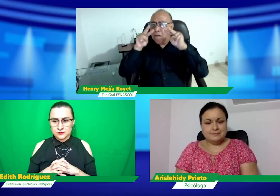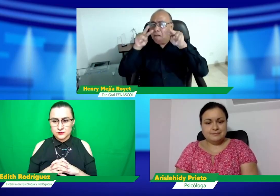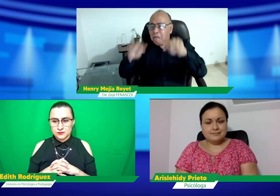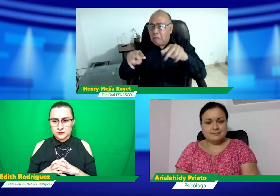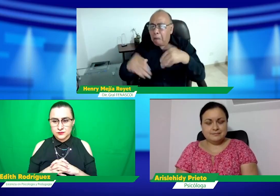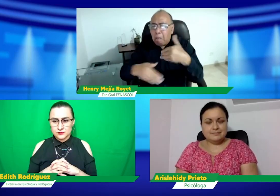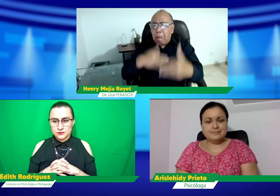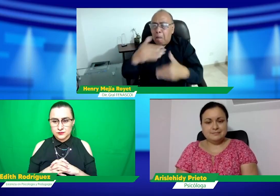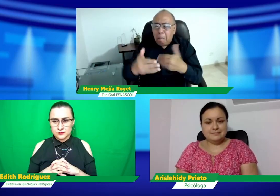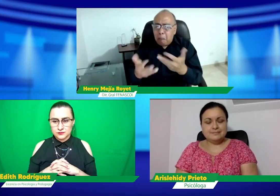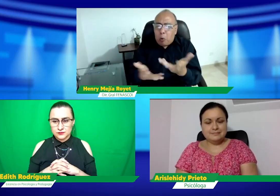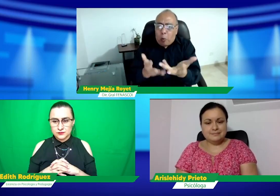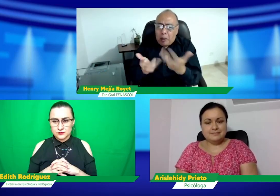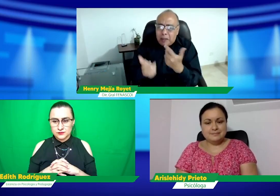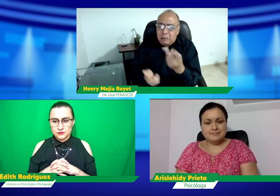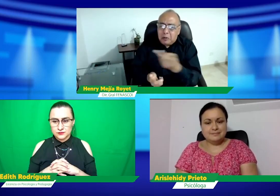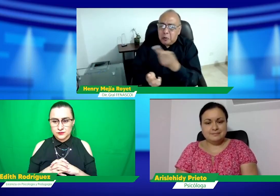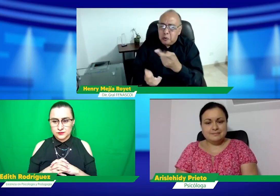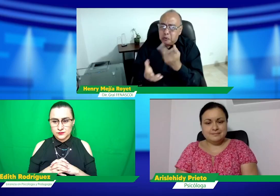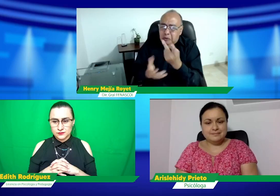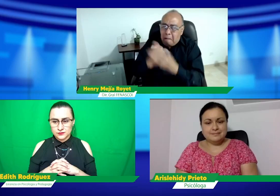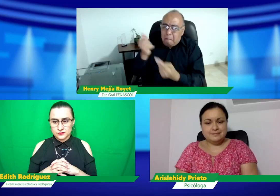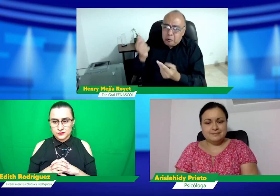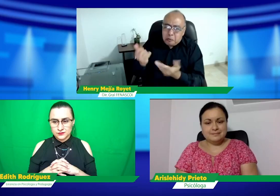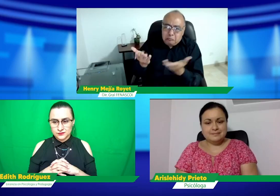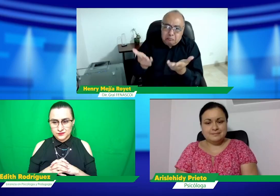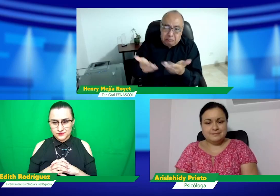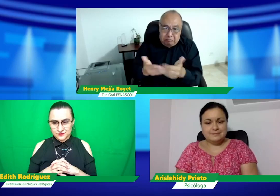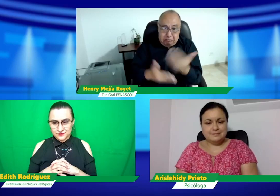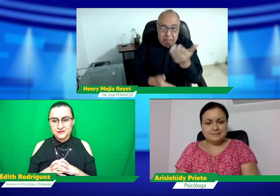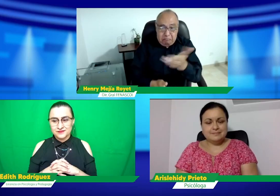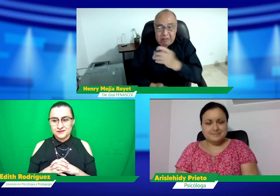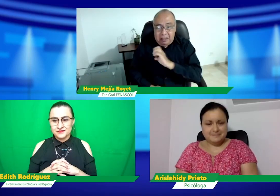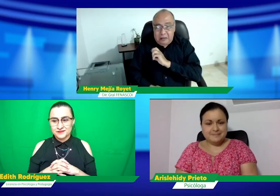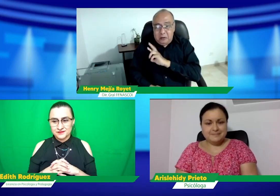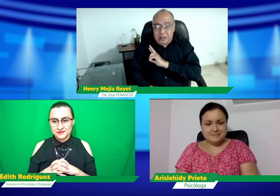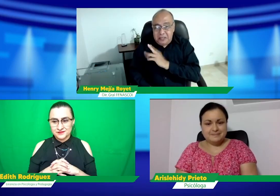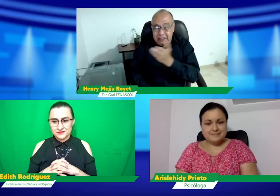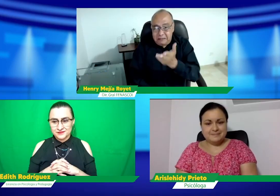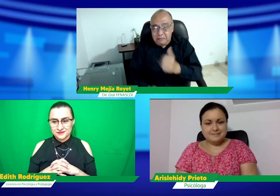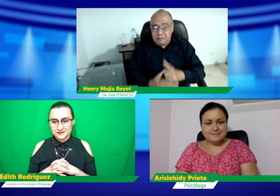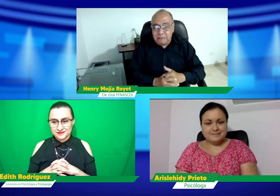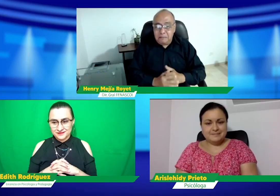sucediendo con personas oyentes, pero desde su experiencia, ¿qué nos pueden comentar? Edith.